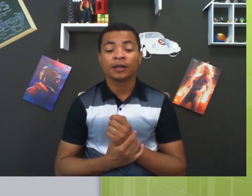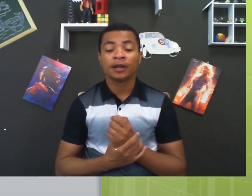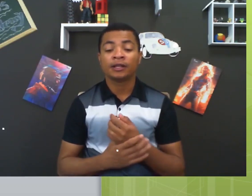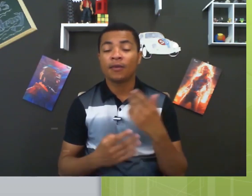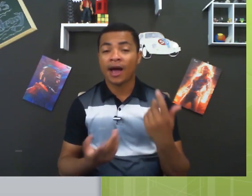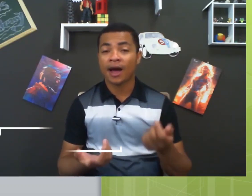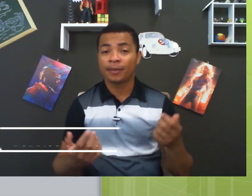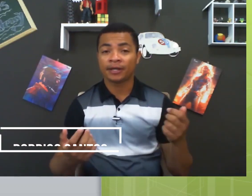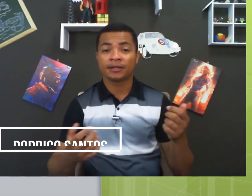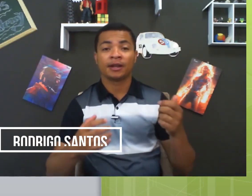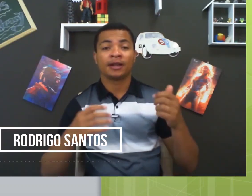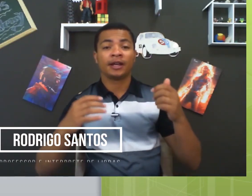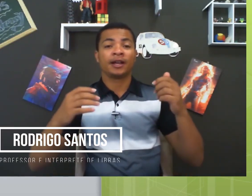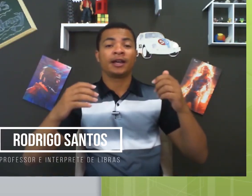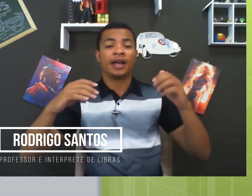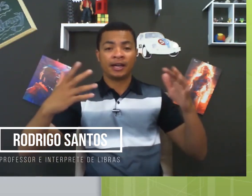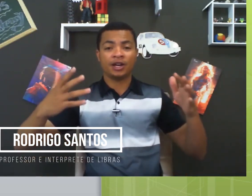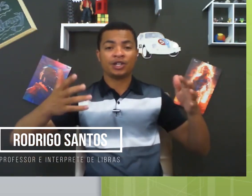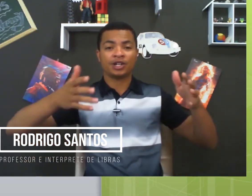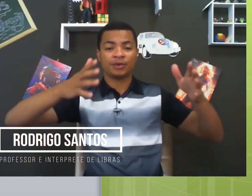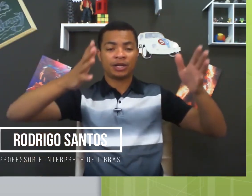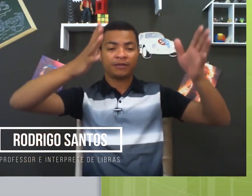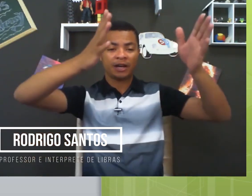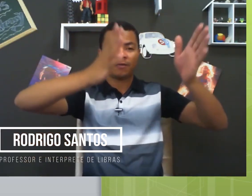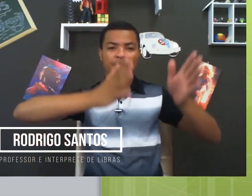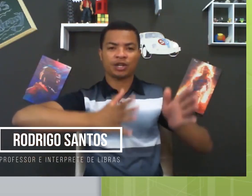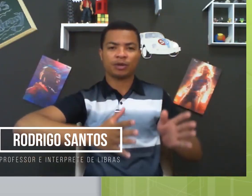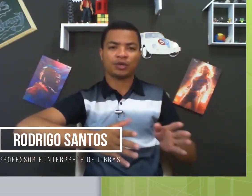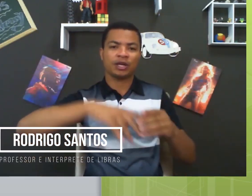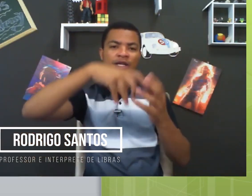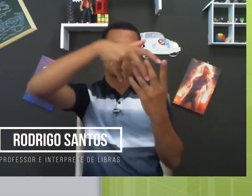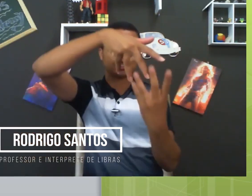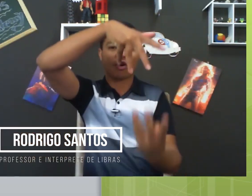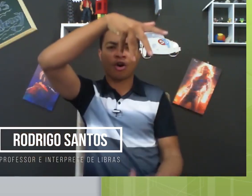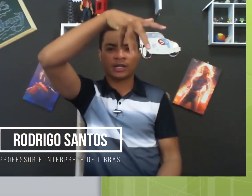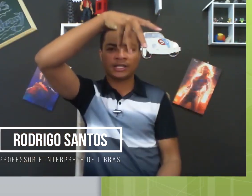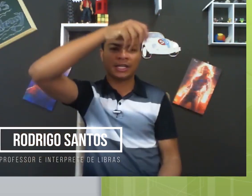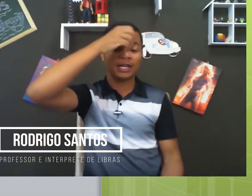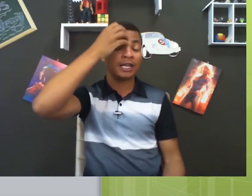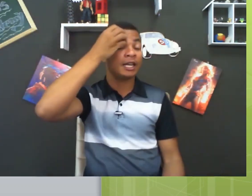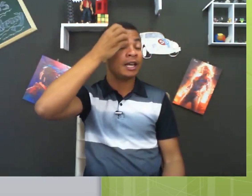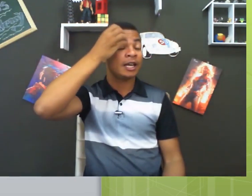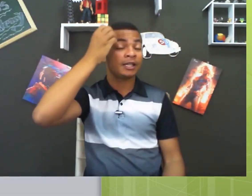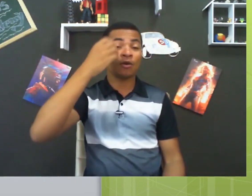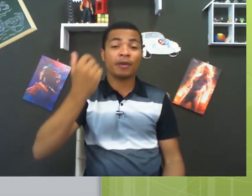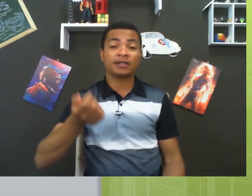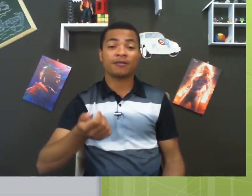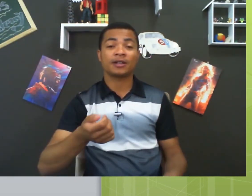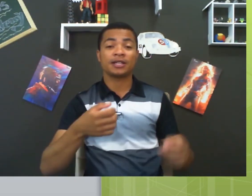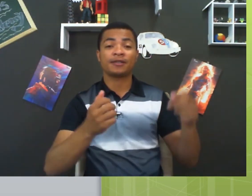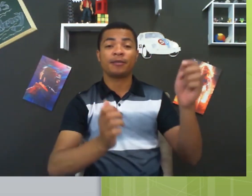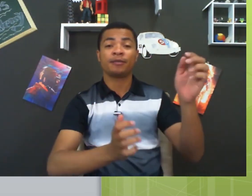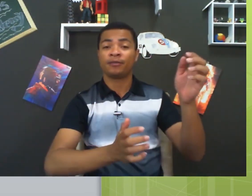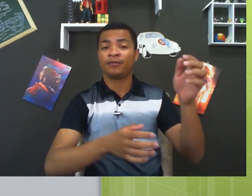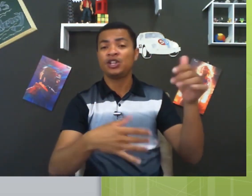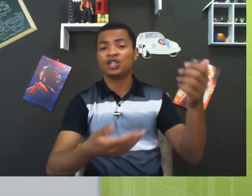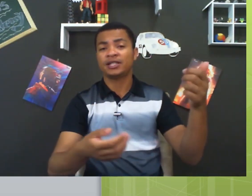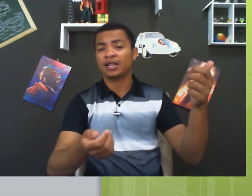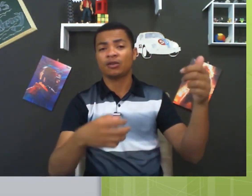Então a harpa, ela é grande, geralmente ela fica na frente da pessoa aqui, tem as cordas aqui, né? Então como é você vai fazer? Você vai fingir que você tá